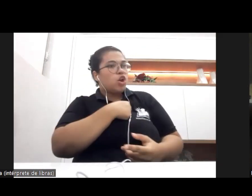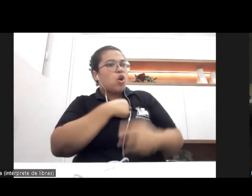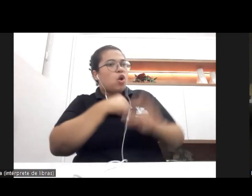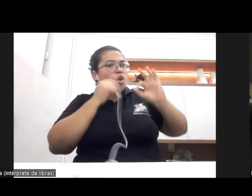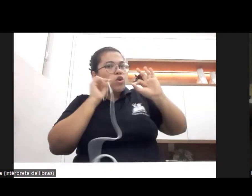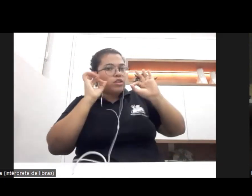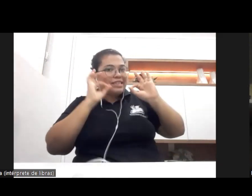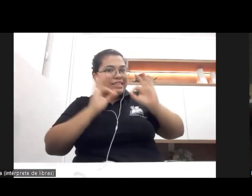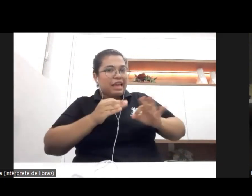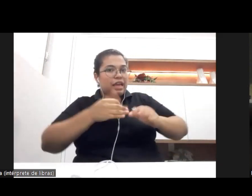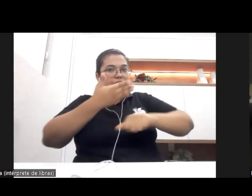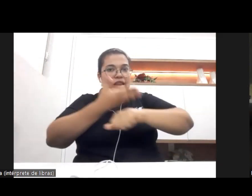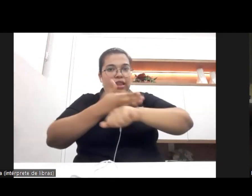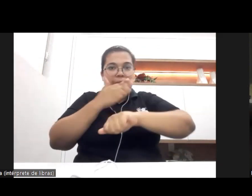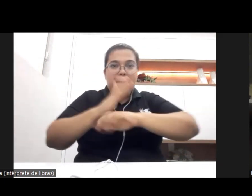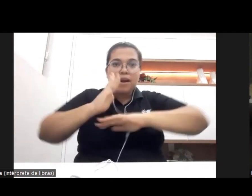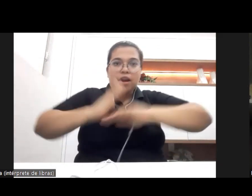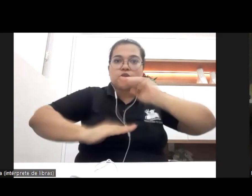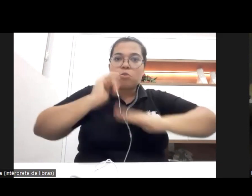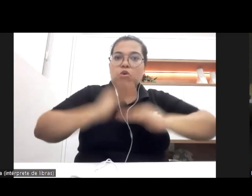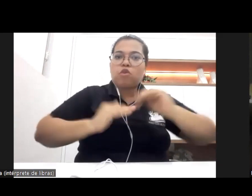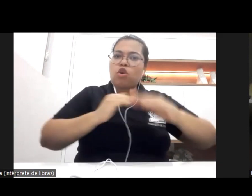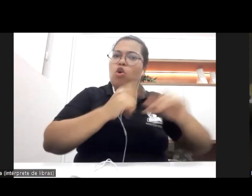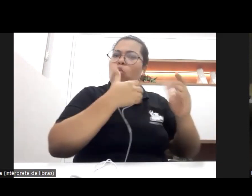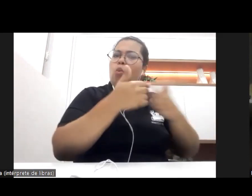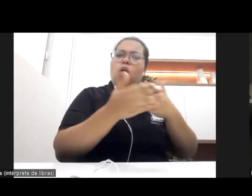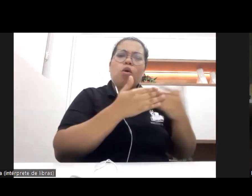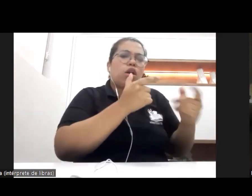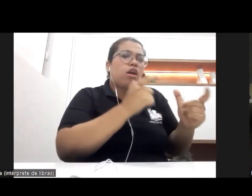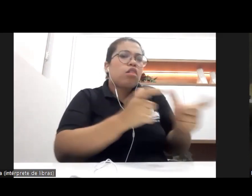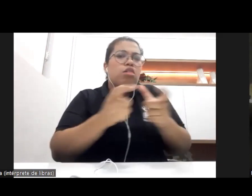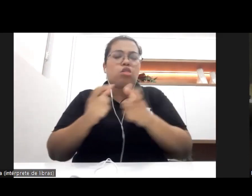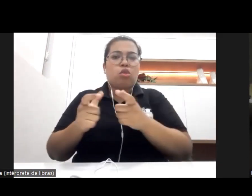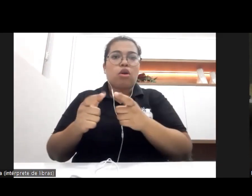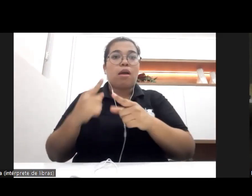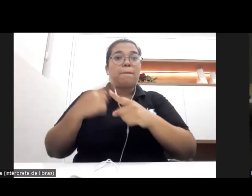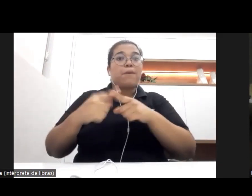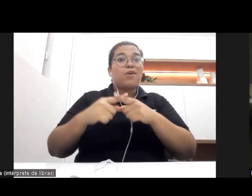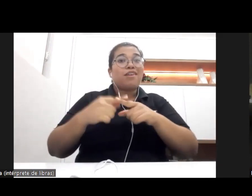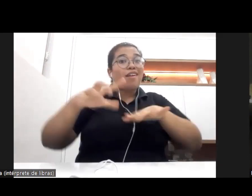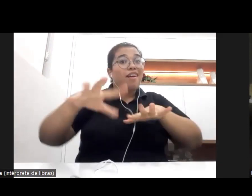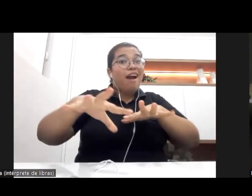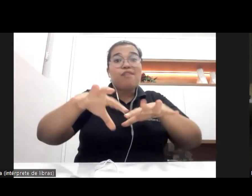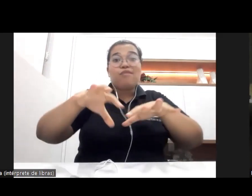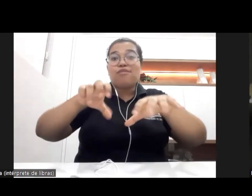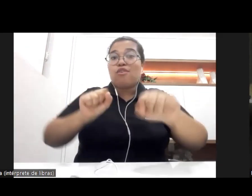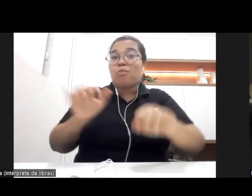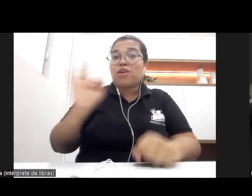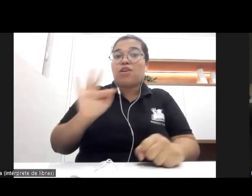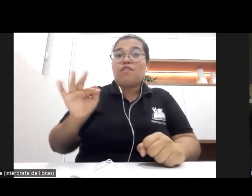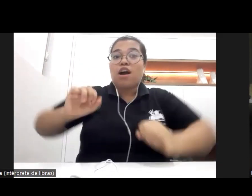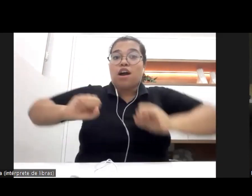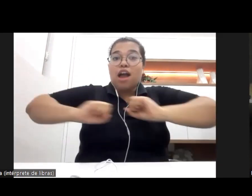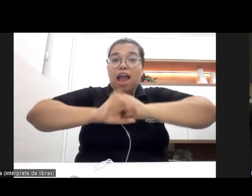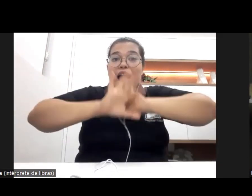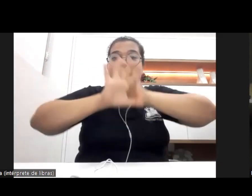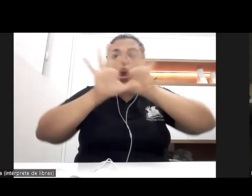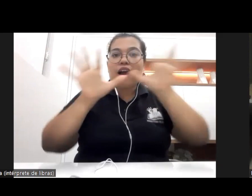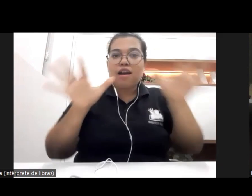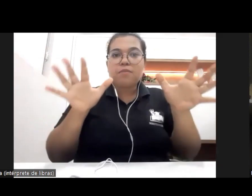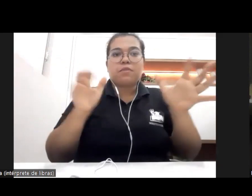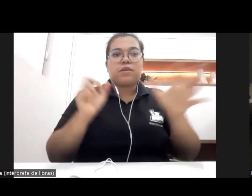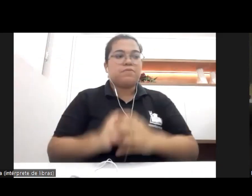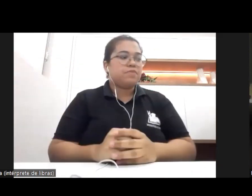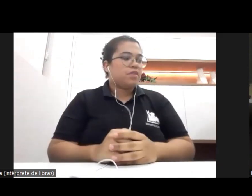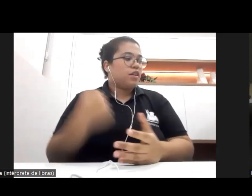profissional em qualquer espaço pela formação generalista que temos e que nos possibilita aprender